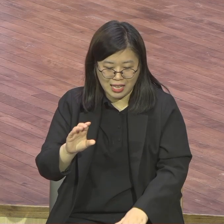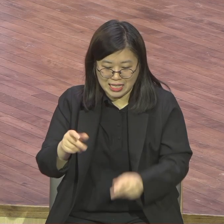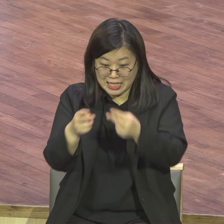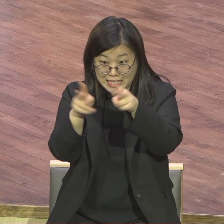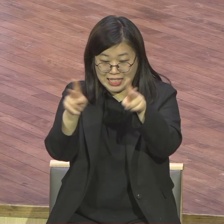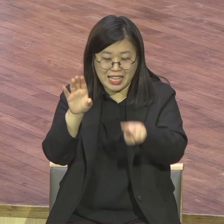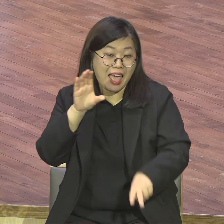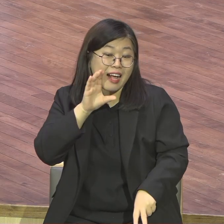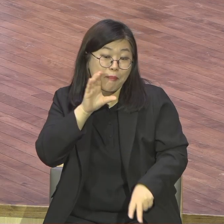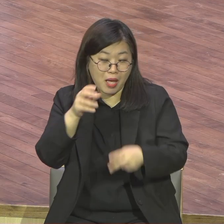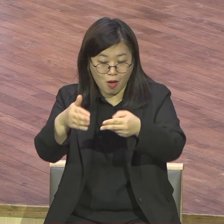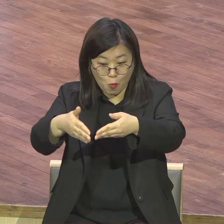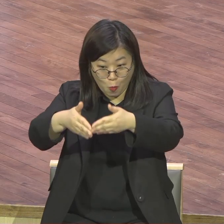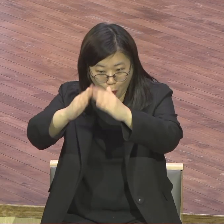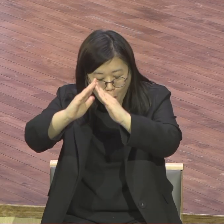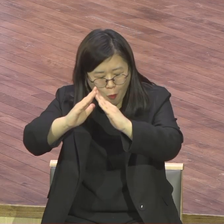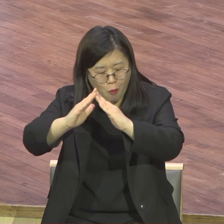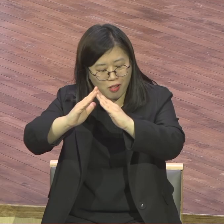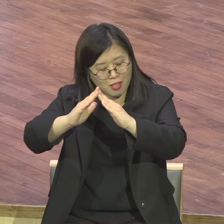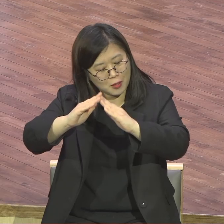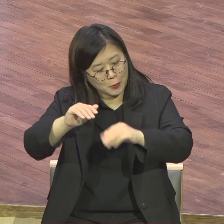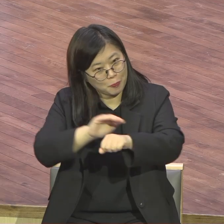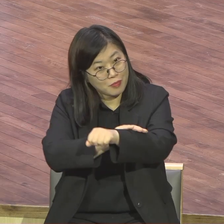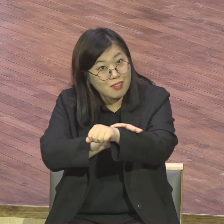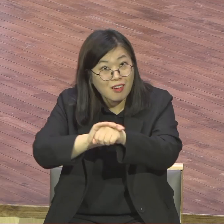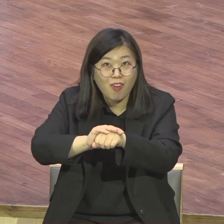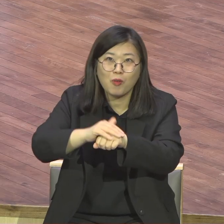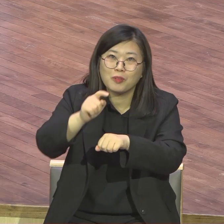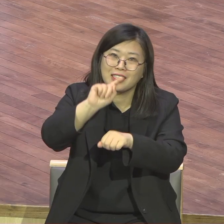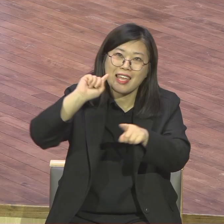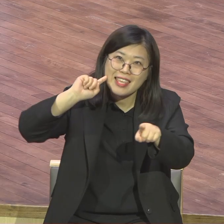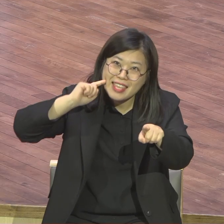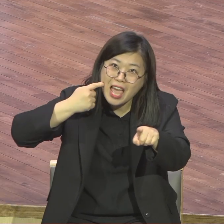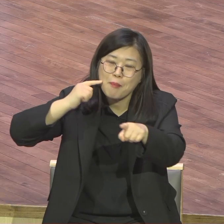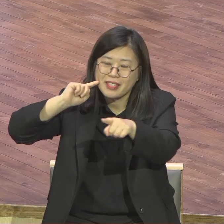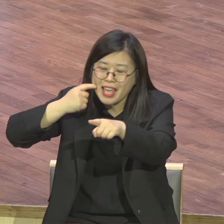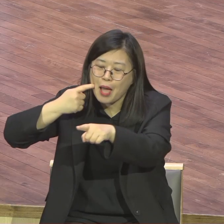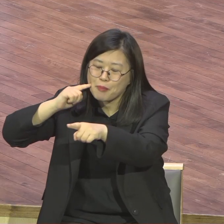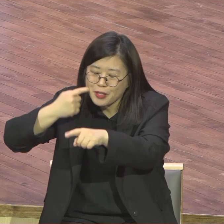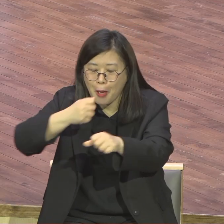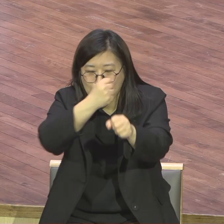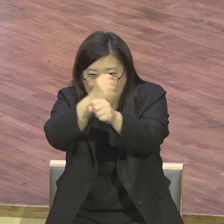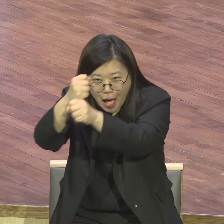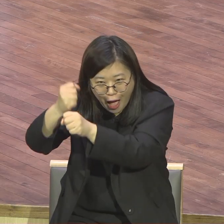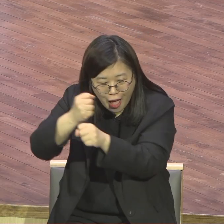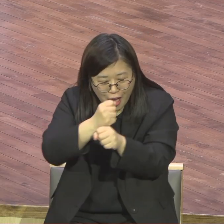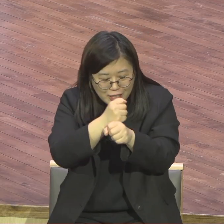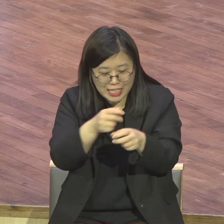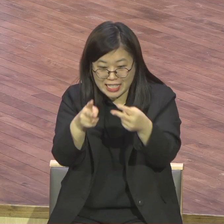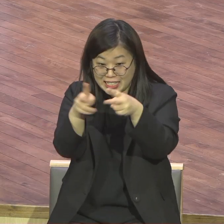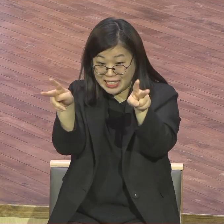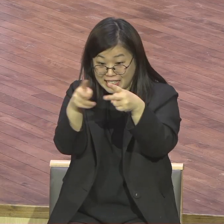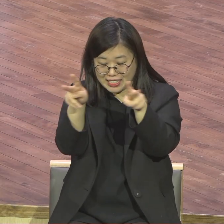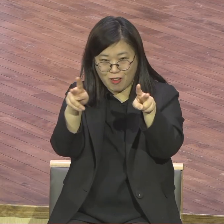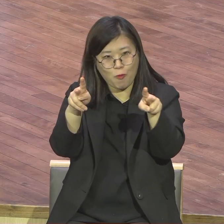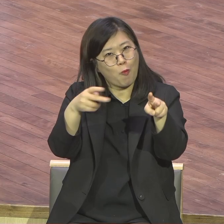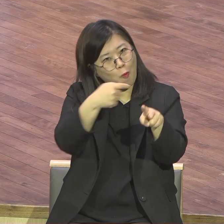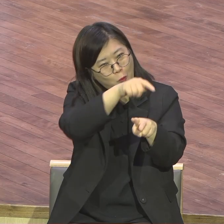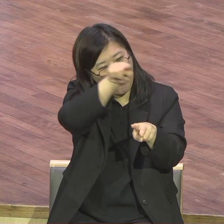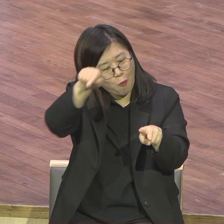켜져 있고 너무 디자인 인테리어도 잘해가지고 교회를 막 빛을 내고 있어. 보통 교회들이 편의가 어둡거든. 저기에 빛을